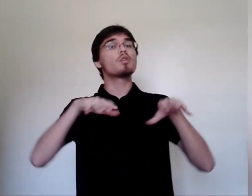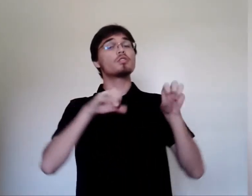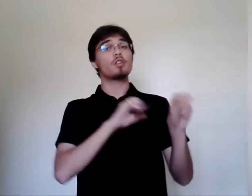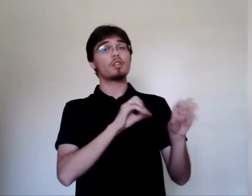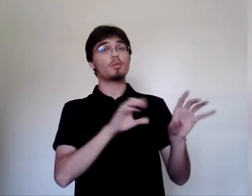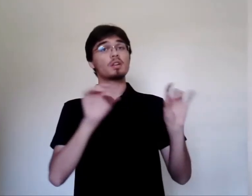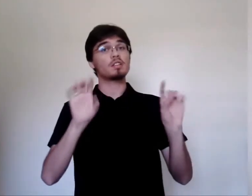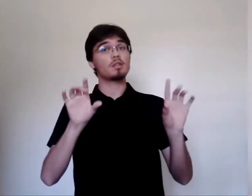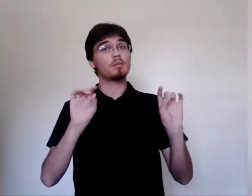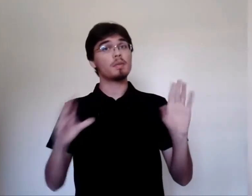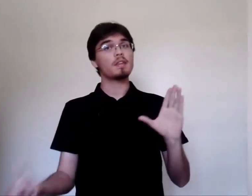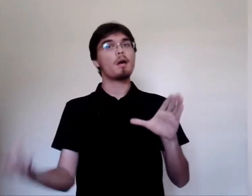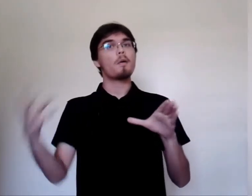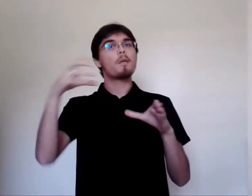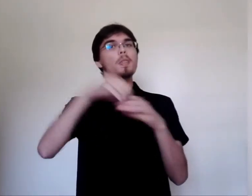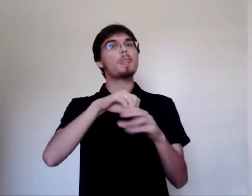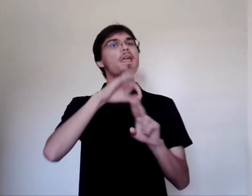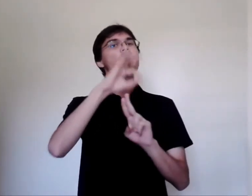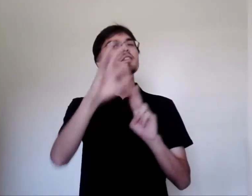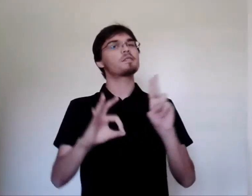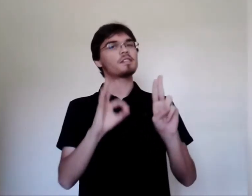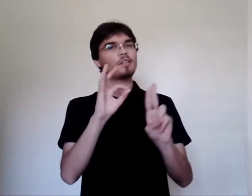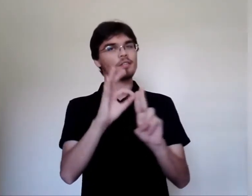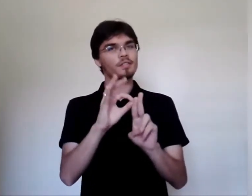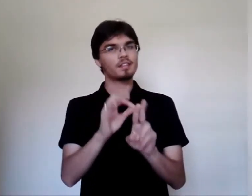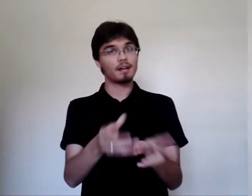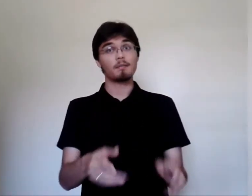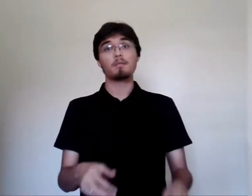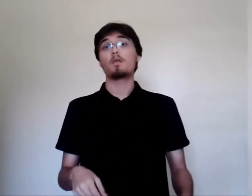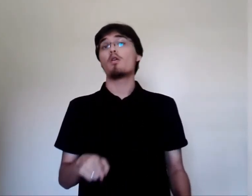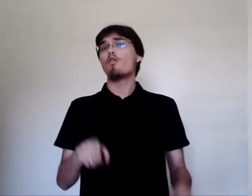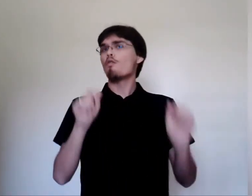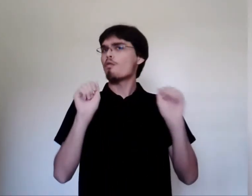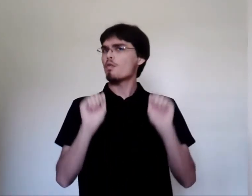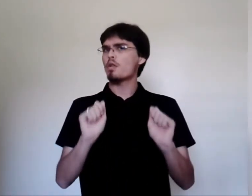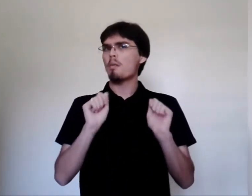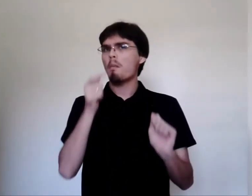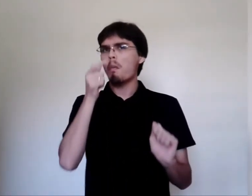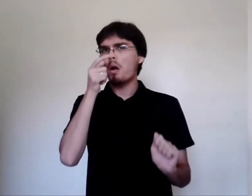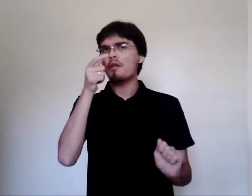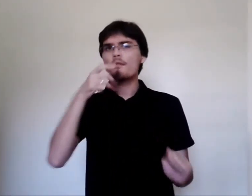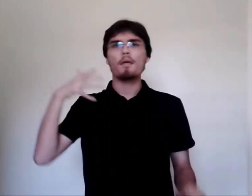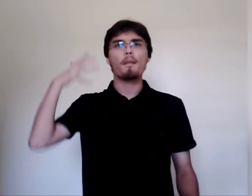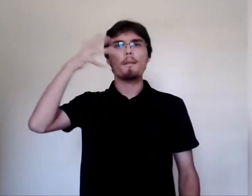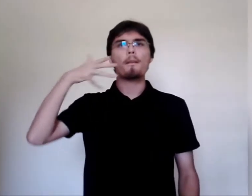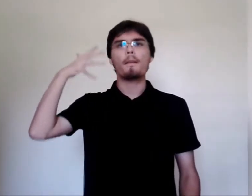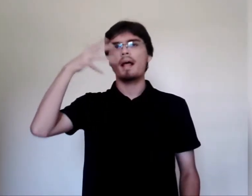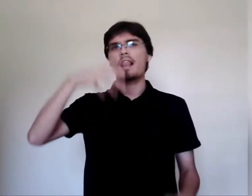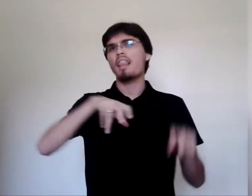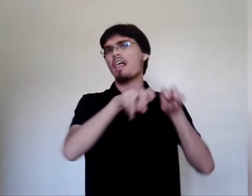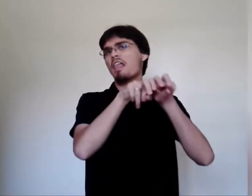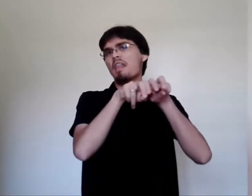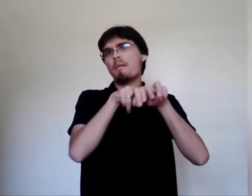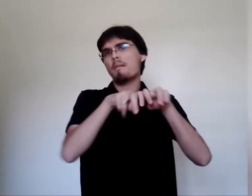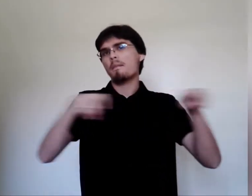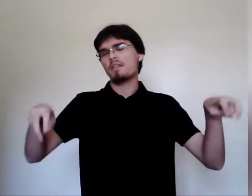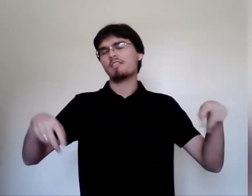no Altidório da Educação Especial, dentro da Universidade Federal de São Carlos. Nele, será possível acompanhar